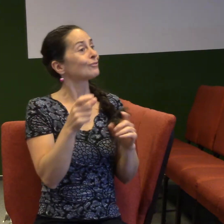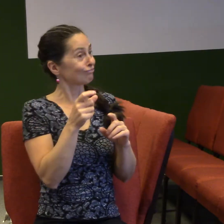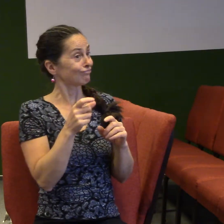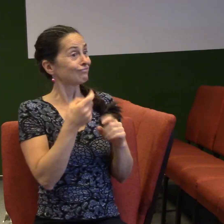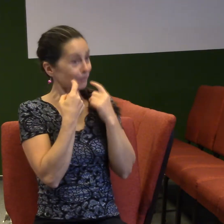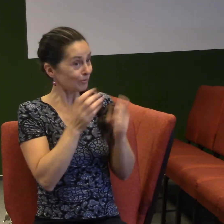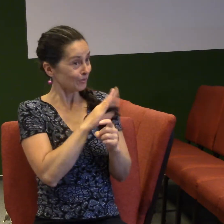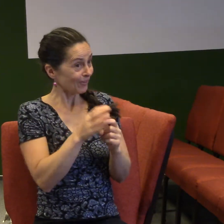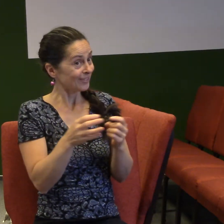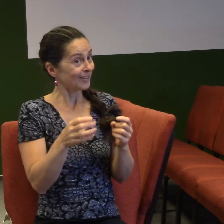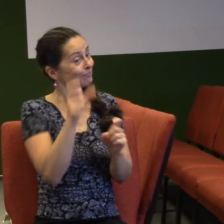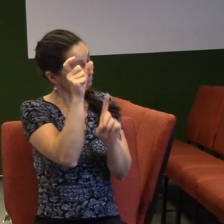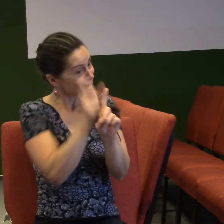toho slova je rádce.